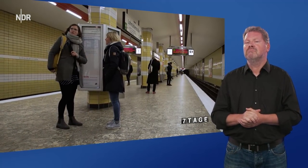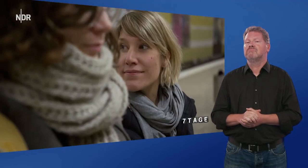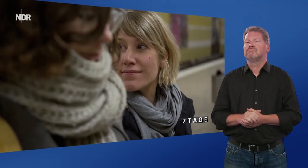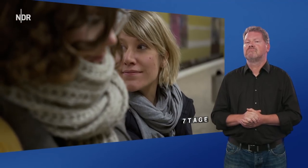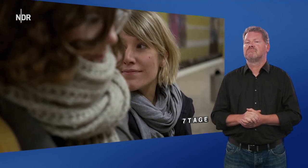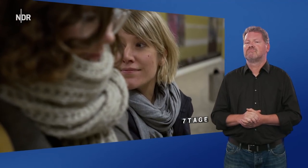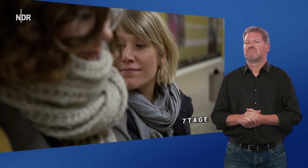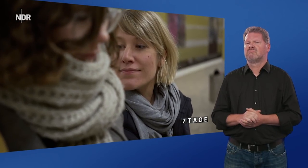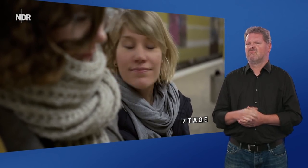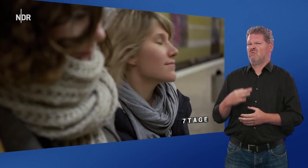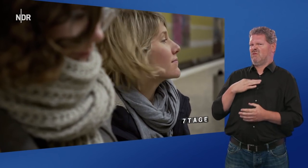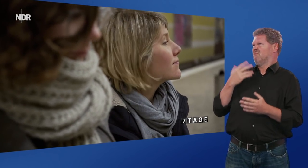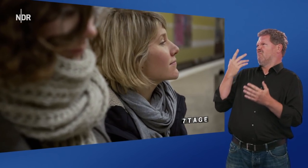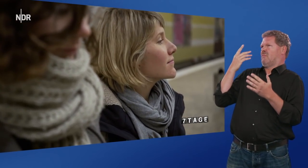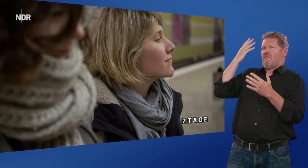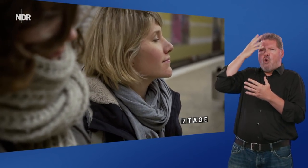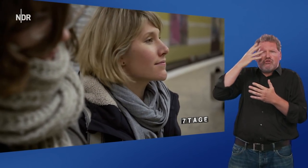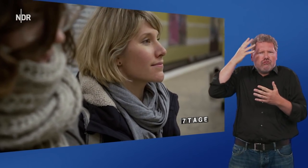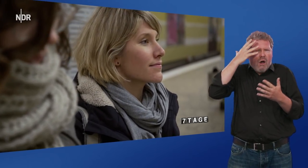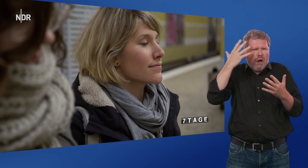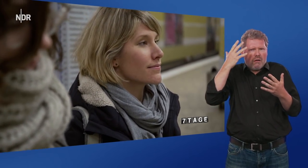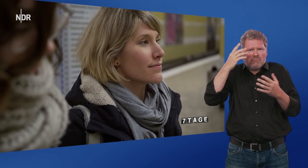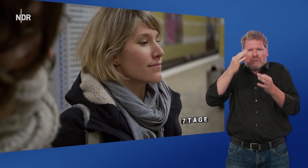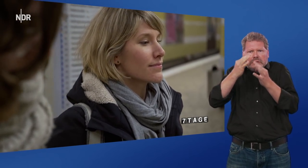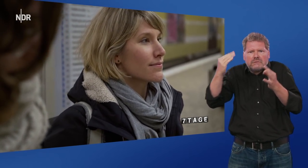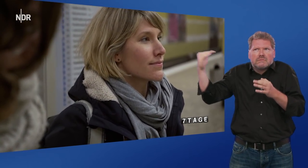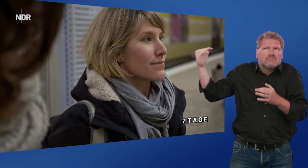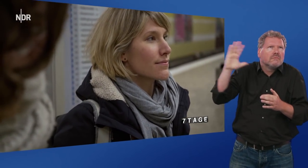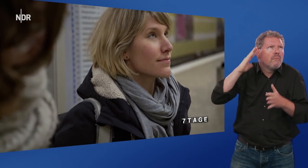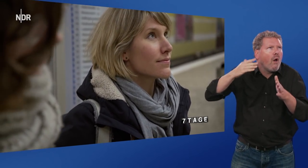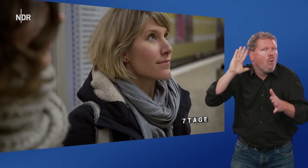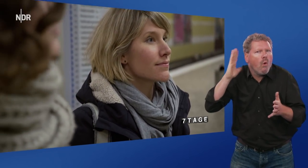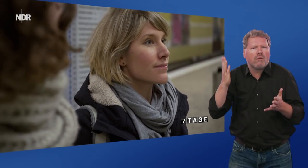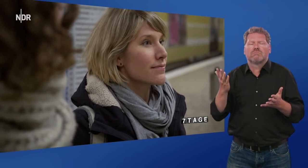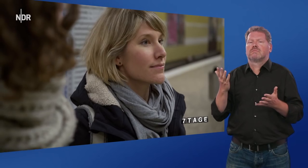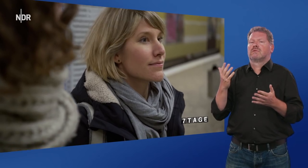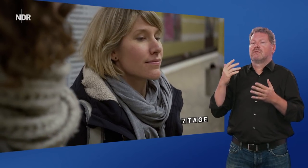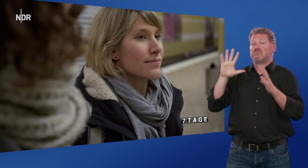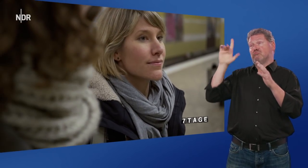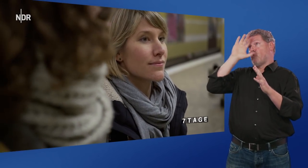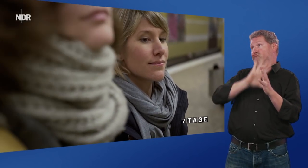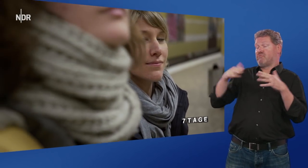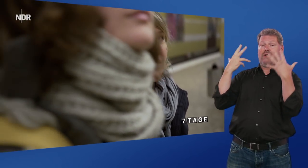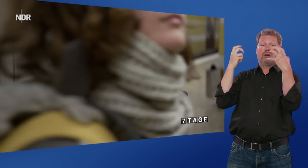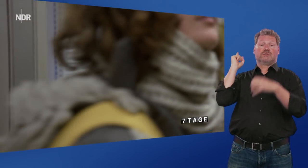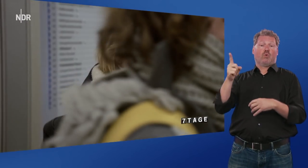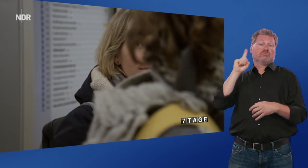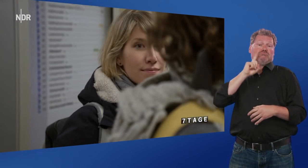Für mich ist es kaum vorstellbar, wirklich nichts vom Anfang der Bahn zu hören. Für die 80.000 Gehörlosen in Deutschland ist das aber die